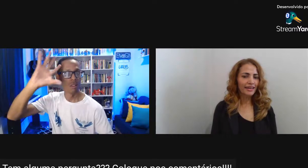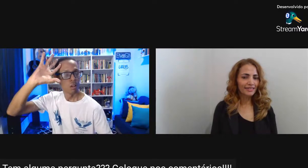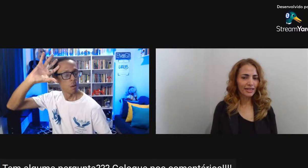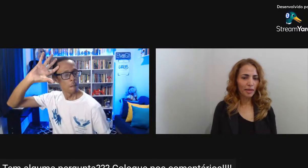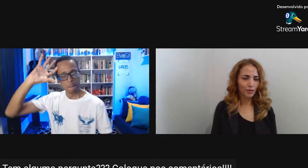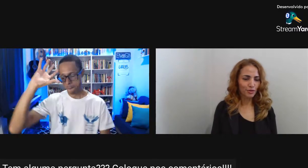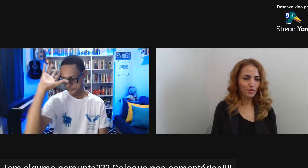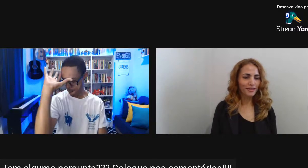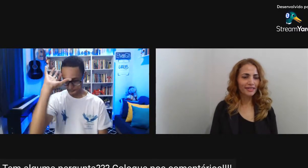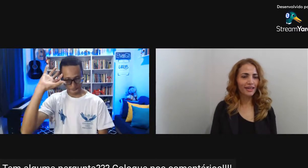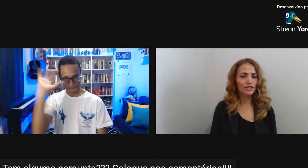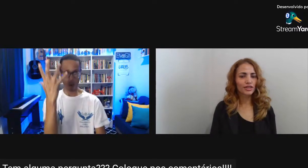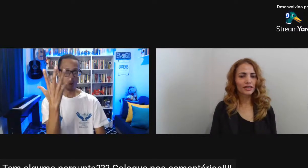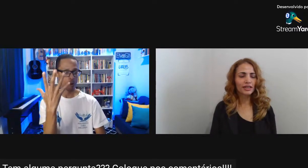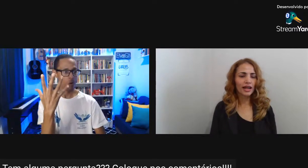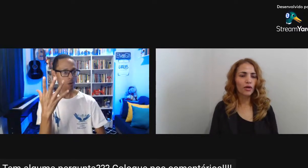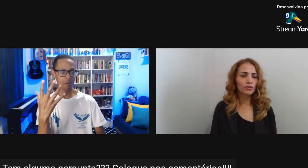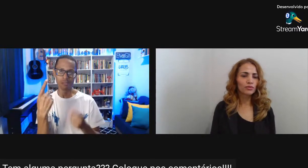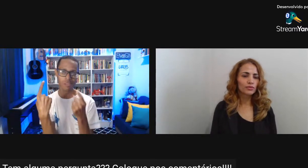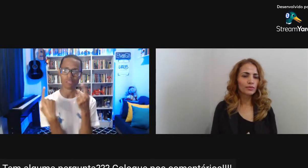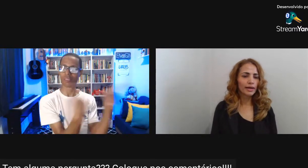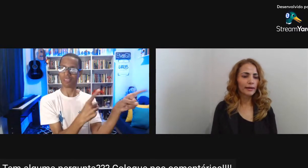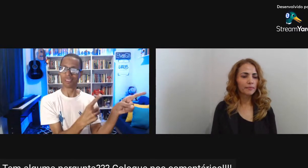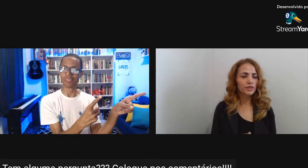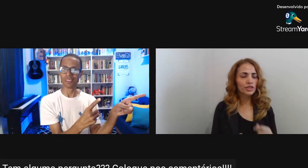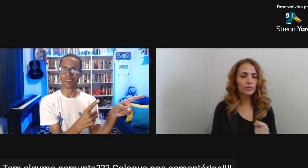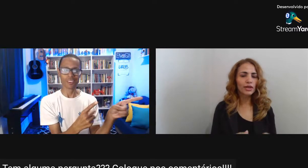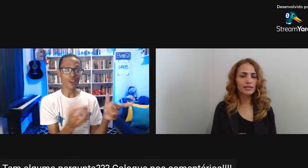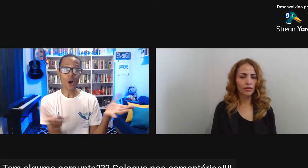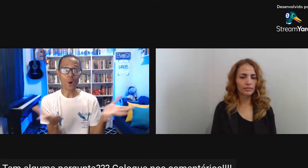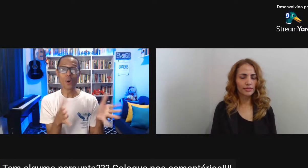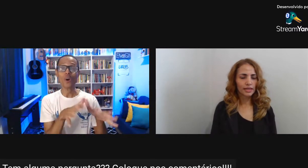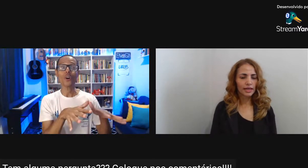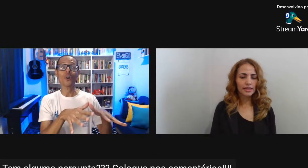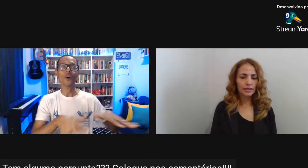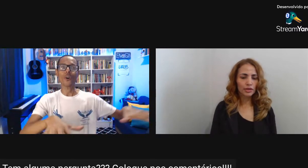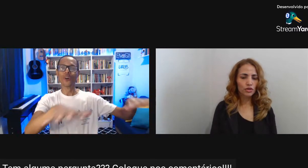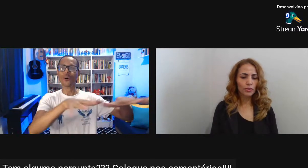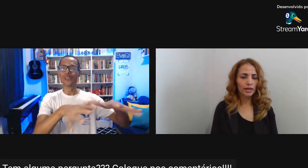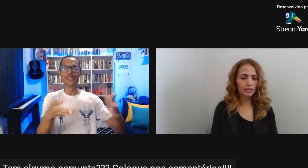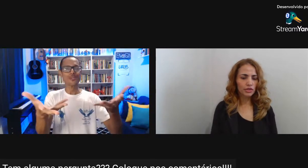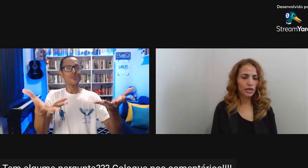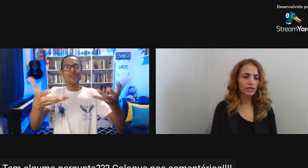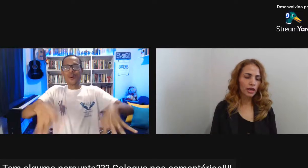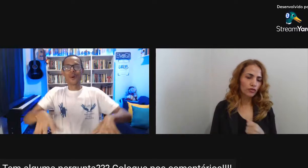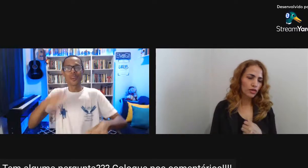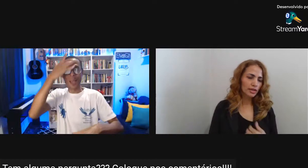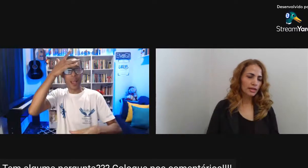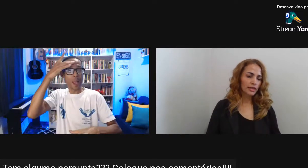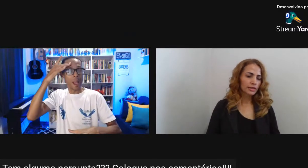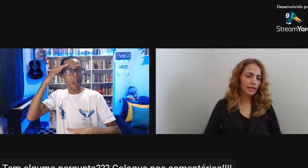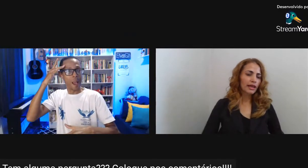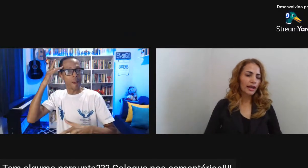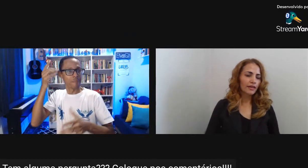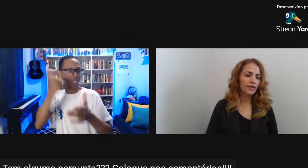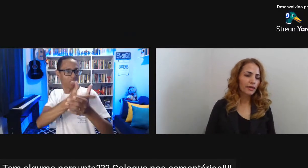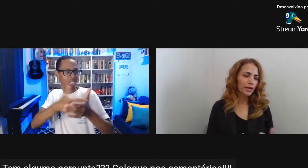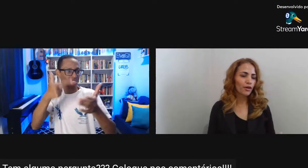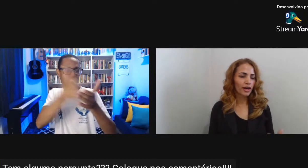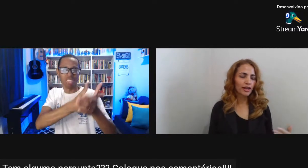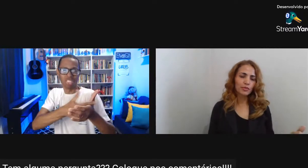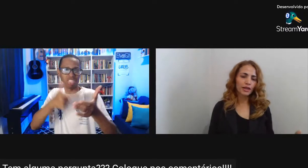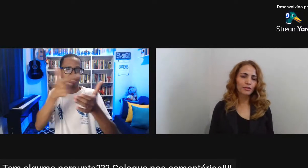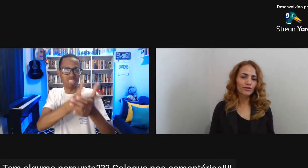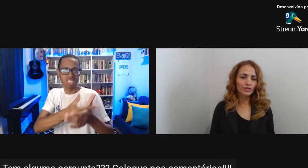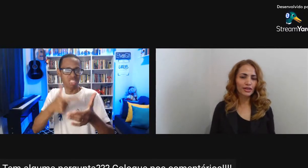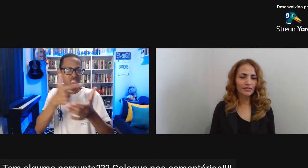ninguém quer rebeldes Acho que Há uma Dissimulação Exatamente como Eram as amas de leite Que eram forçadas A sentar lá E ficar